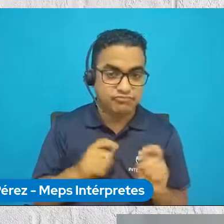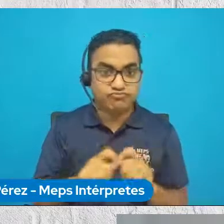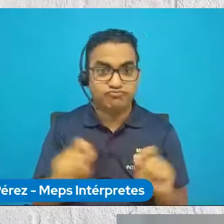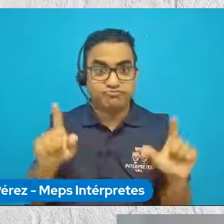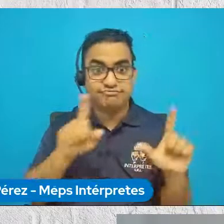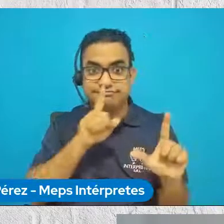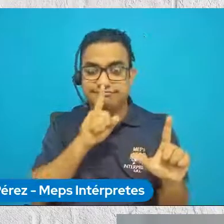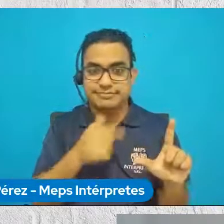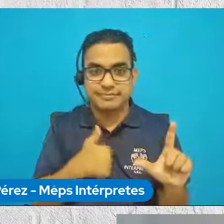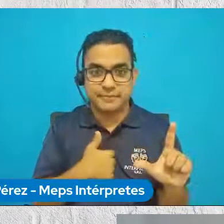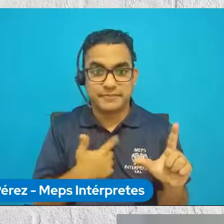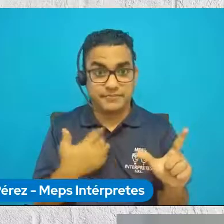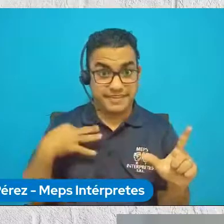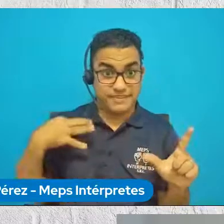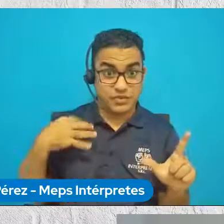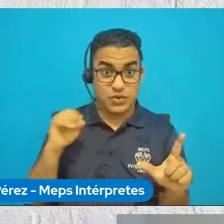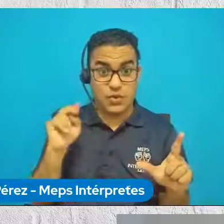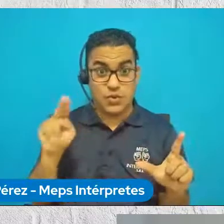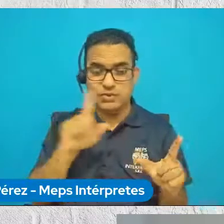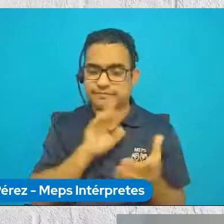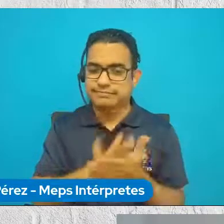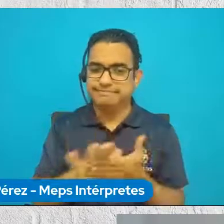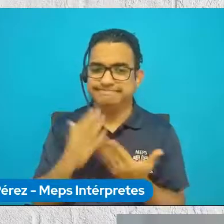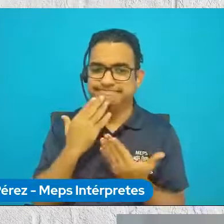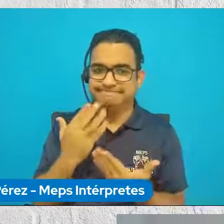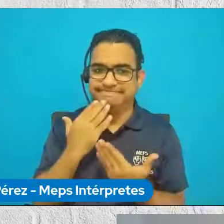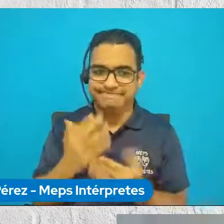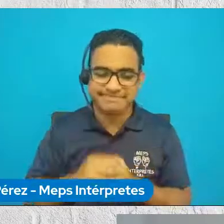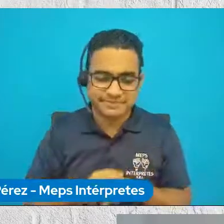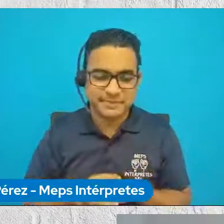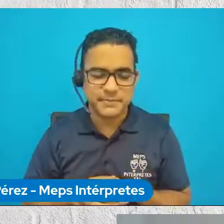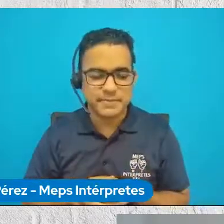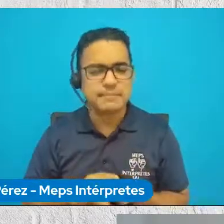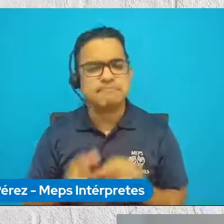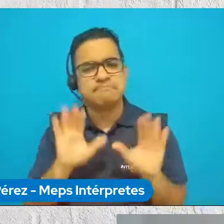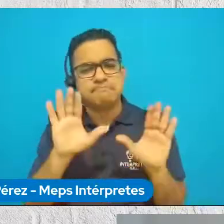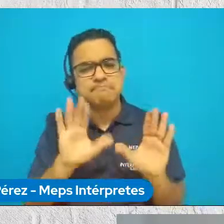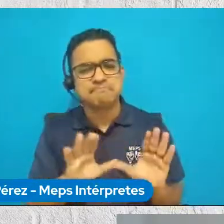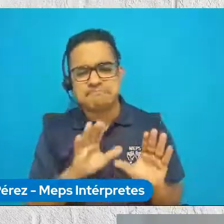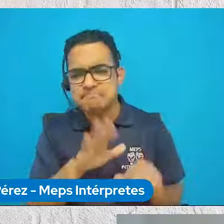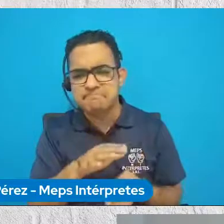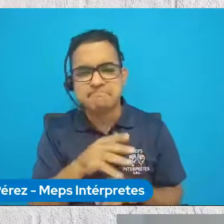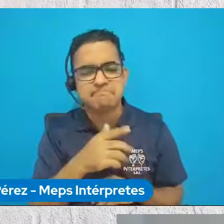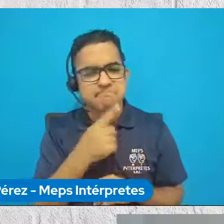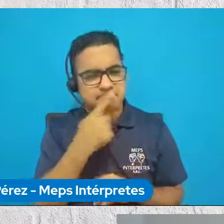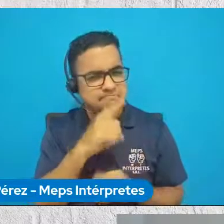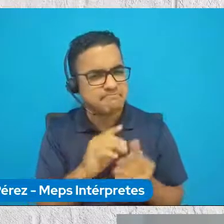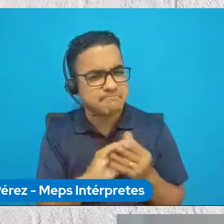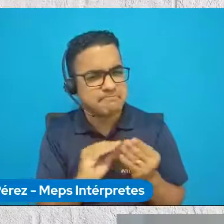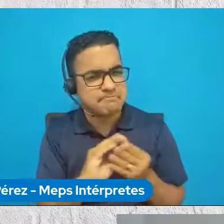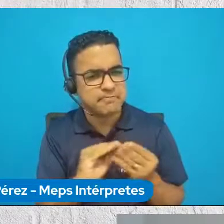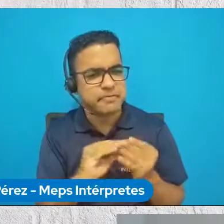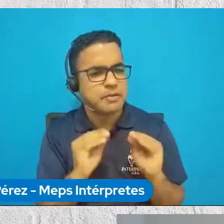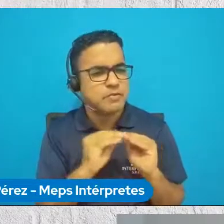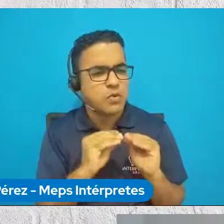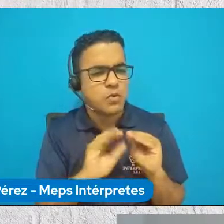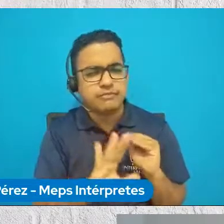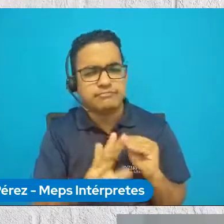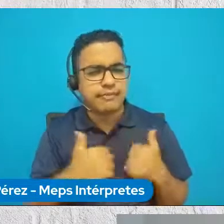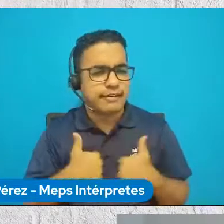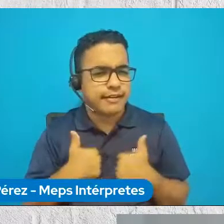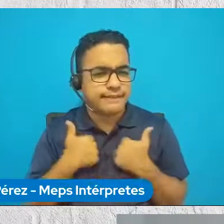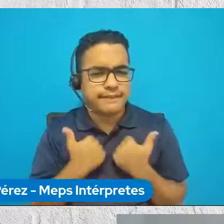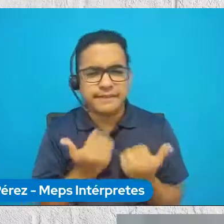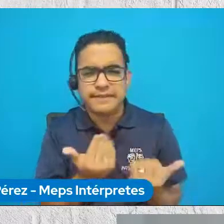alumna de Voluntarios ONU. Excelente. Quisiera que me cuentes, Zuli, un poco de ti. O sea,